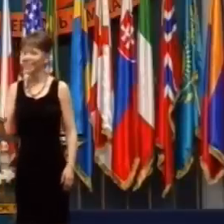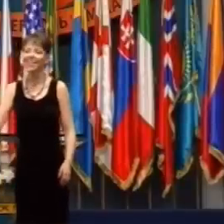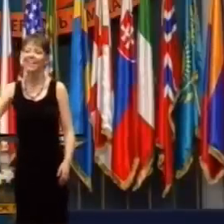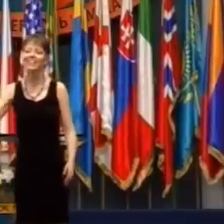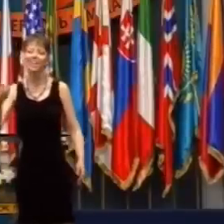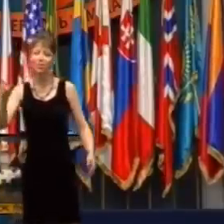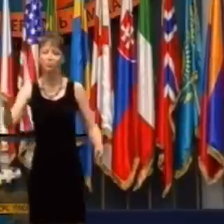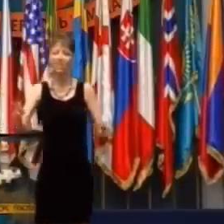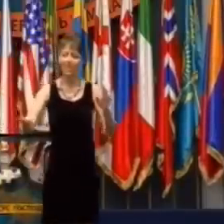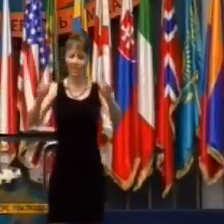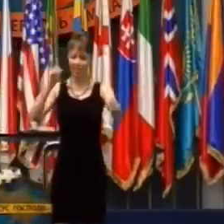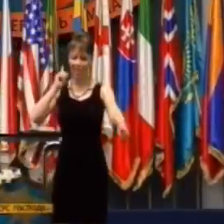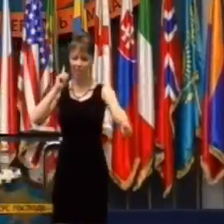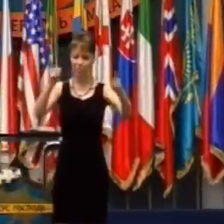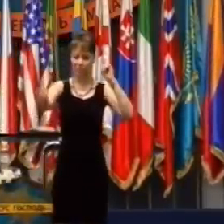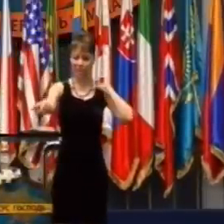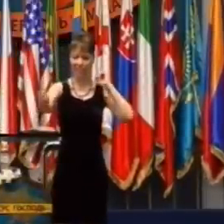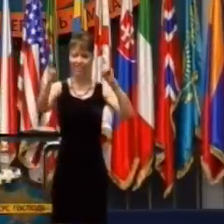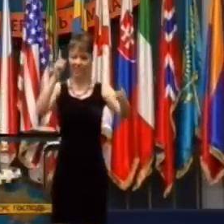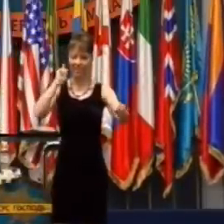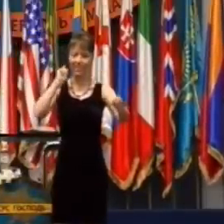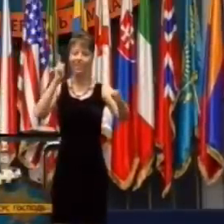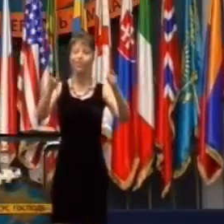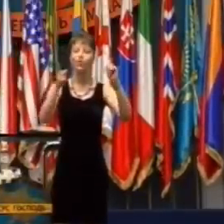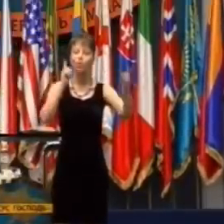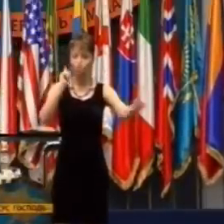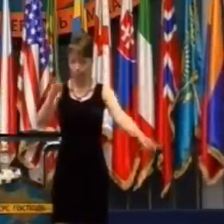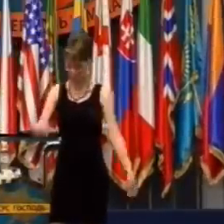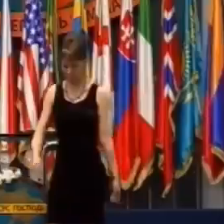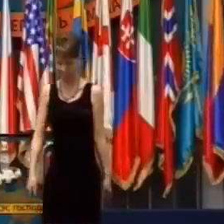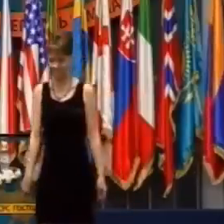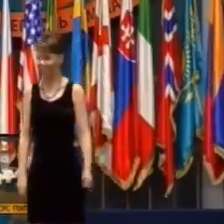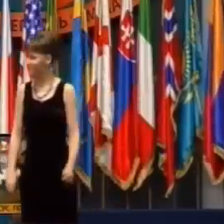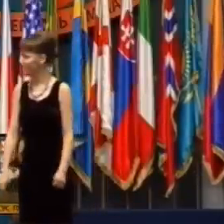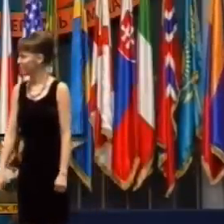Keď prišiel, ja som ešte stále riadil premávku.